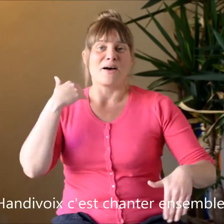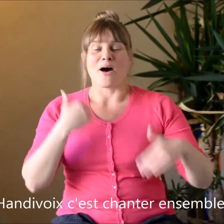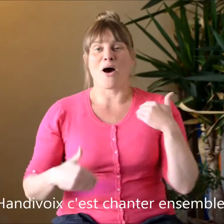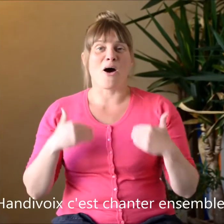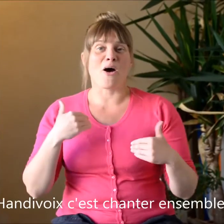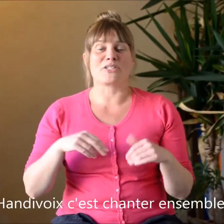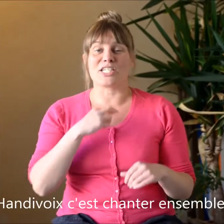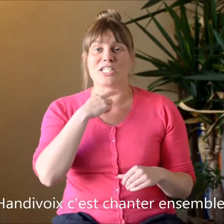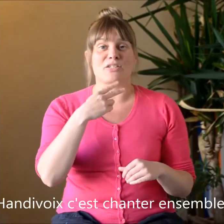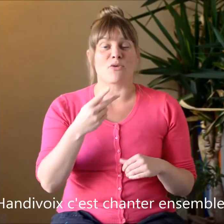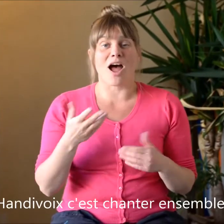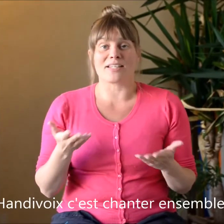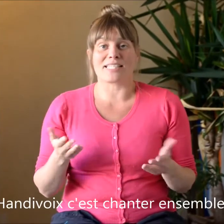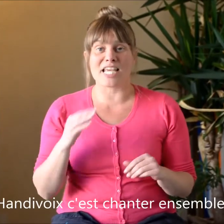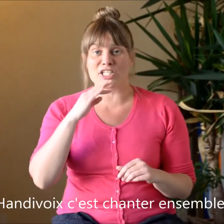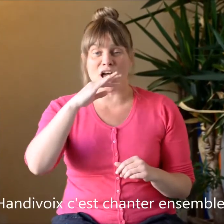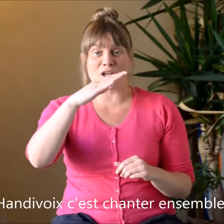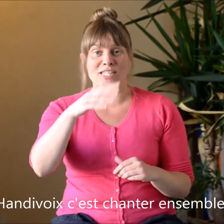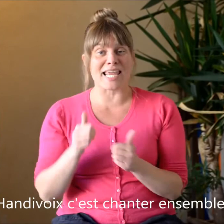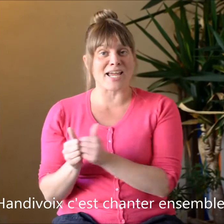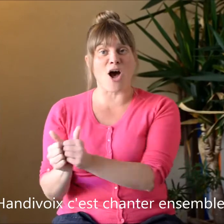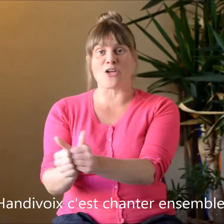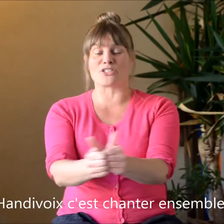En dix voix, c'est chanter ensemble